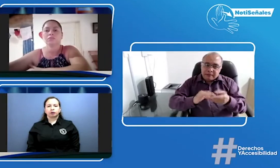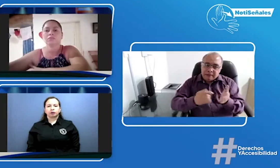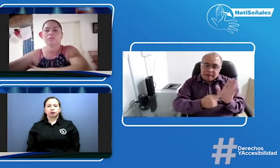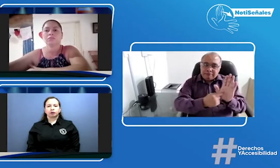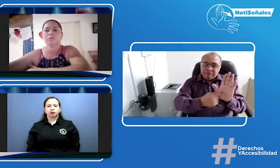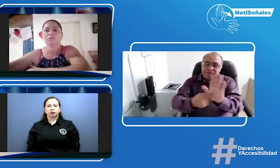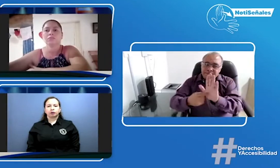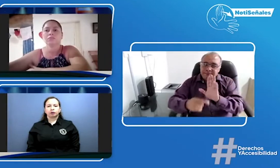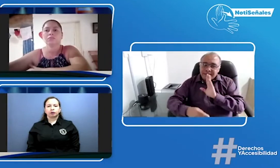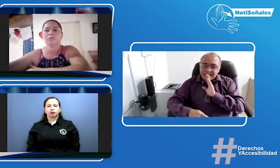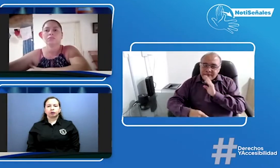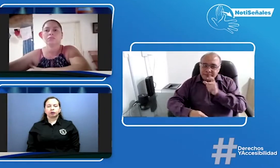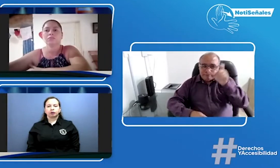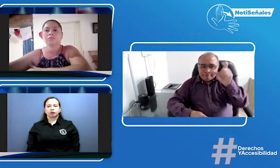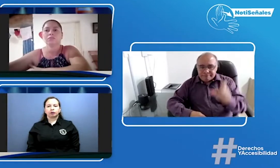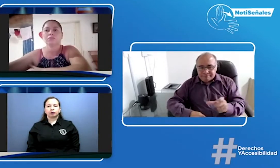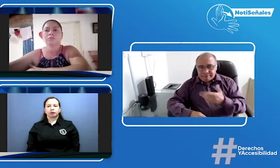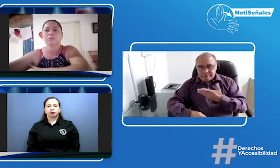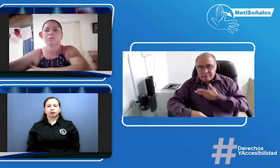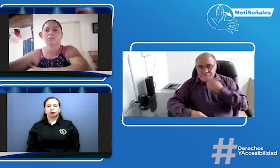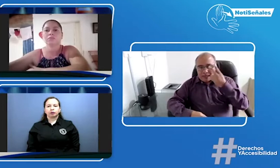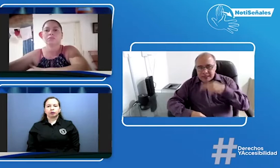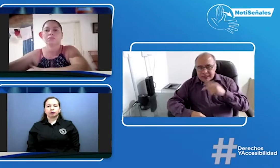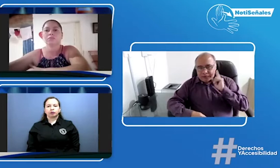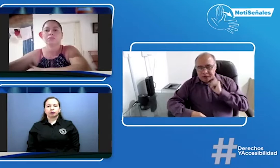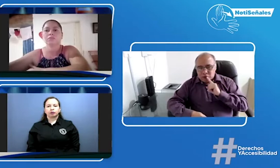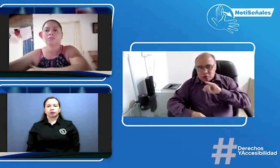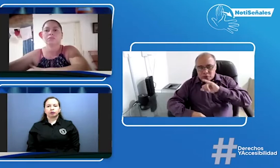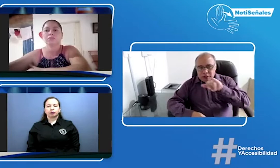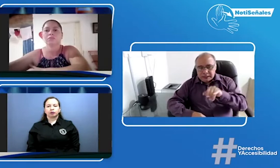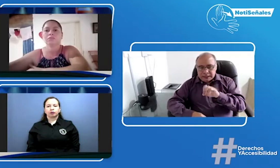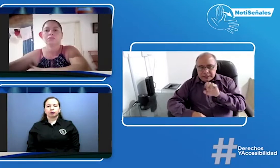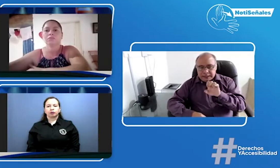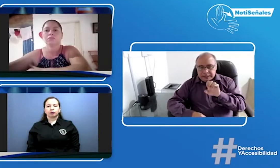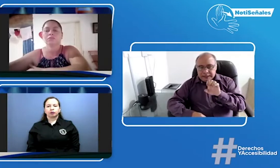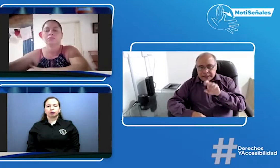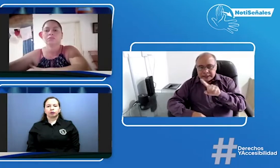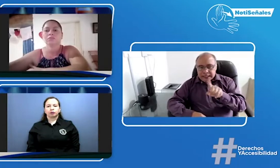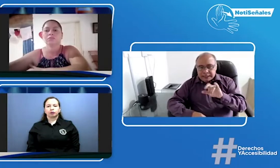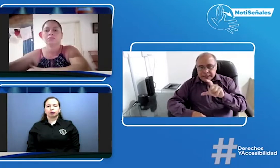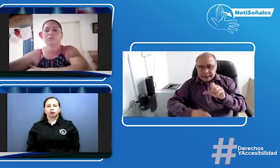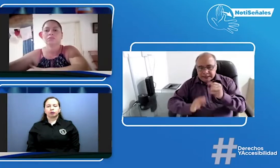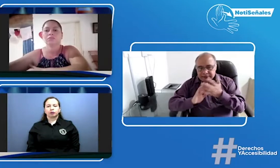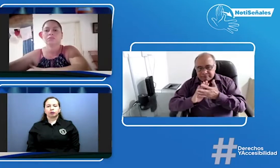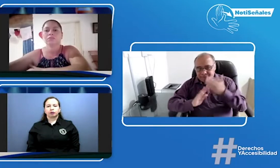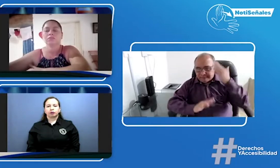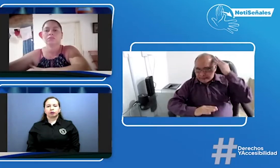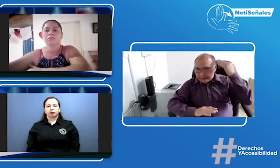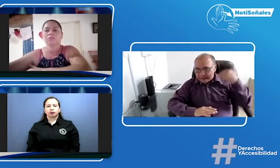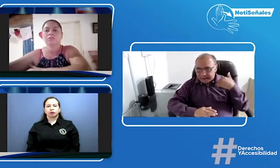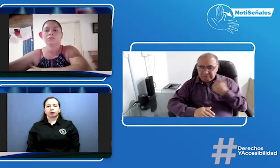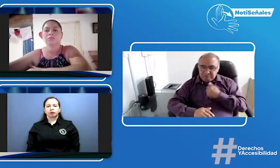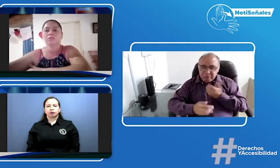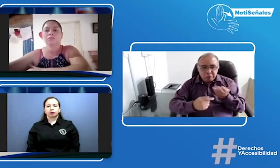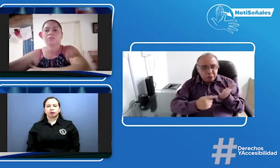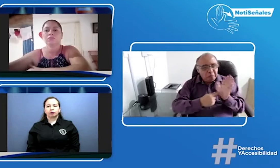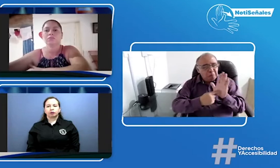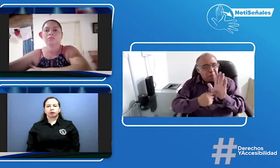pues ya sin darle más largas, quiero presentarles a la señora Jessica Padilla, esta es su seña.